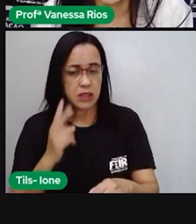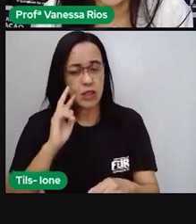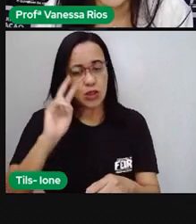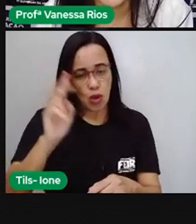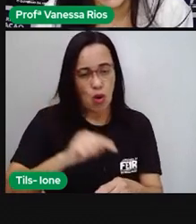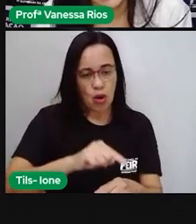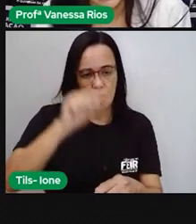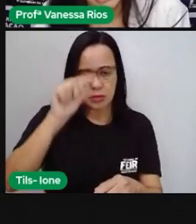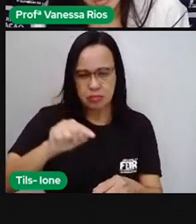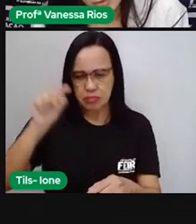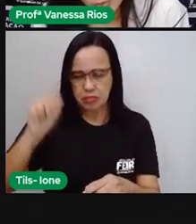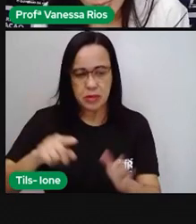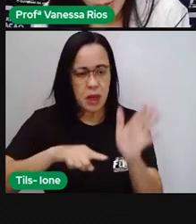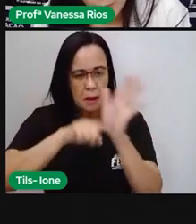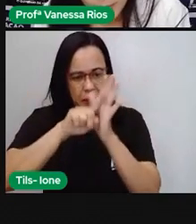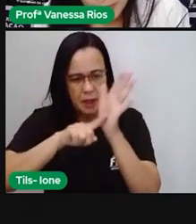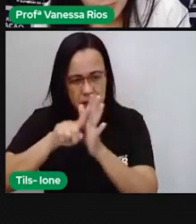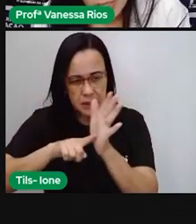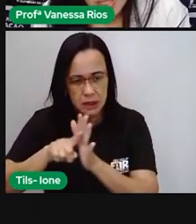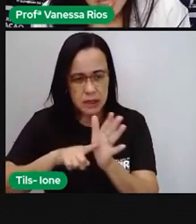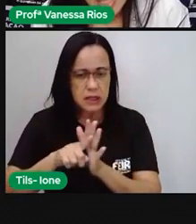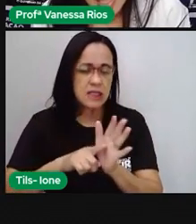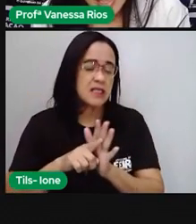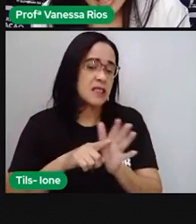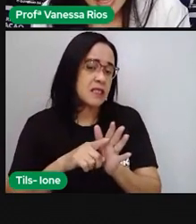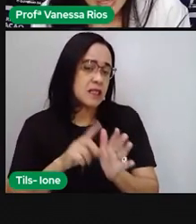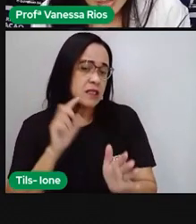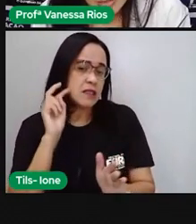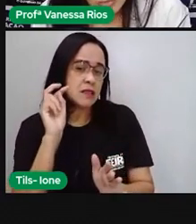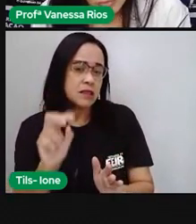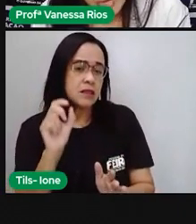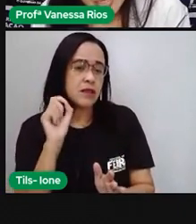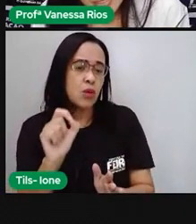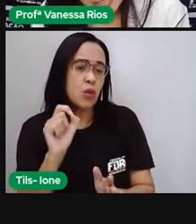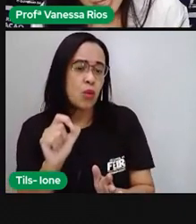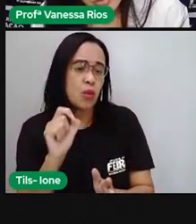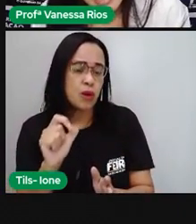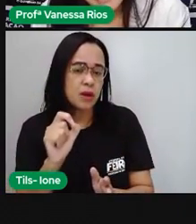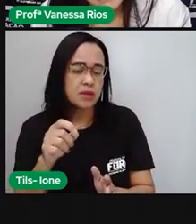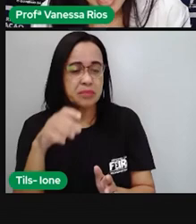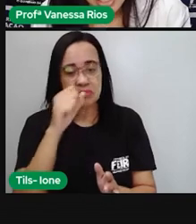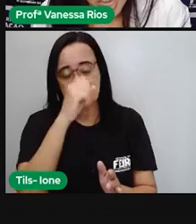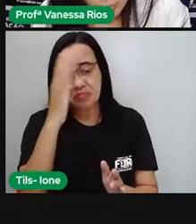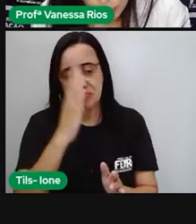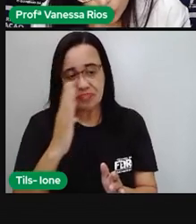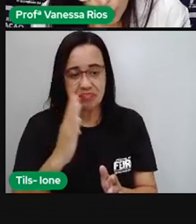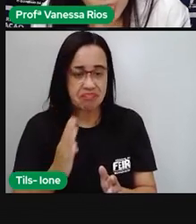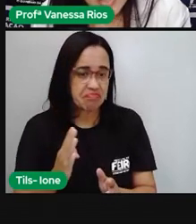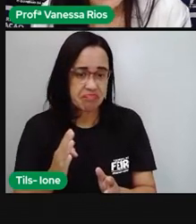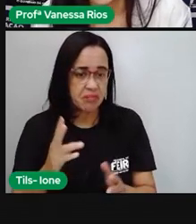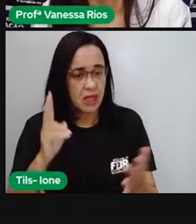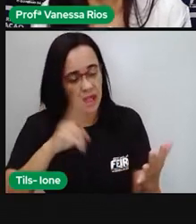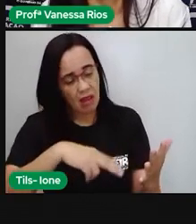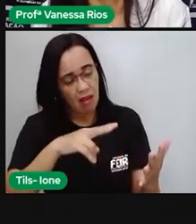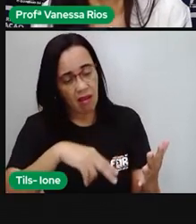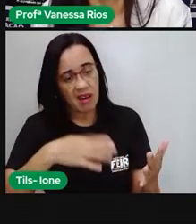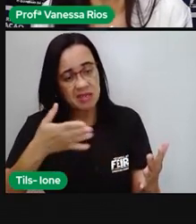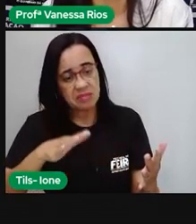aí a última pesquisa que teve do Ibope, o brasileiro lê em média 2